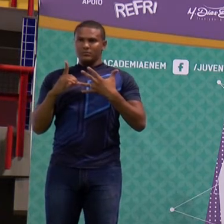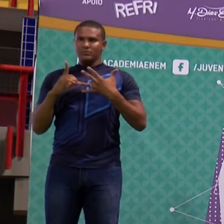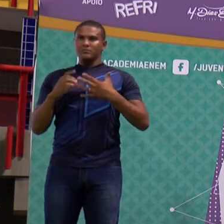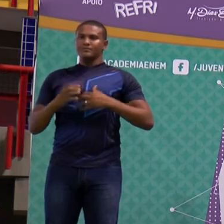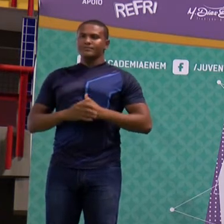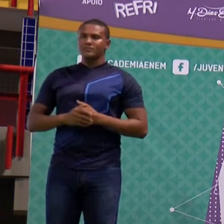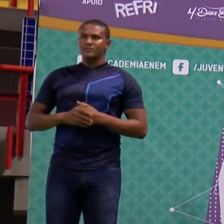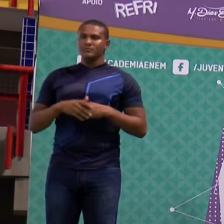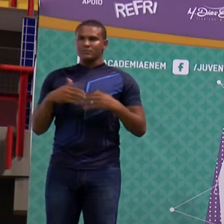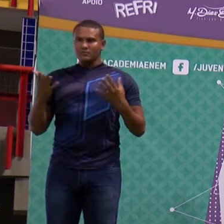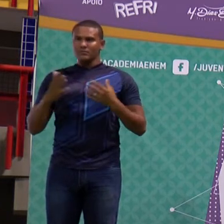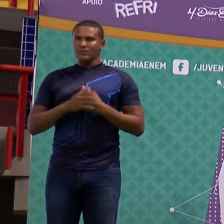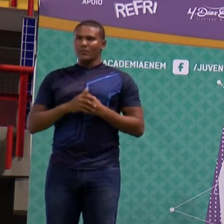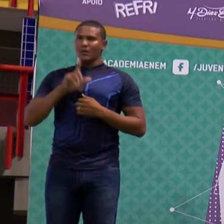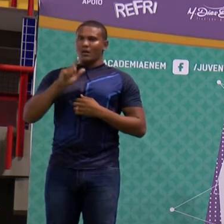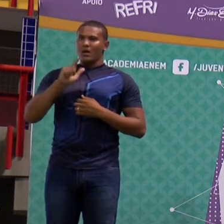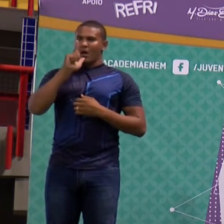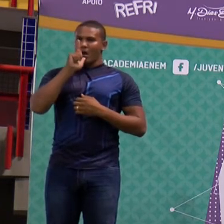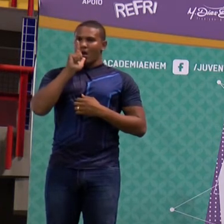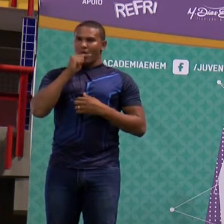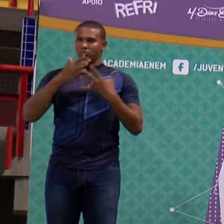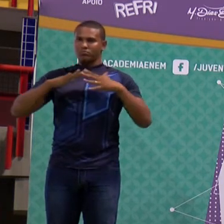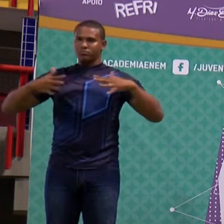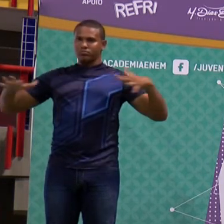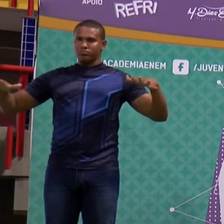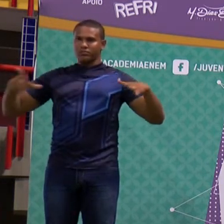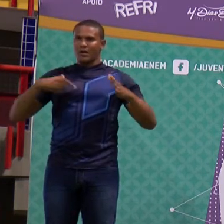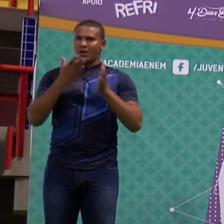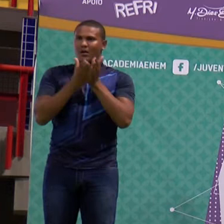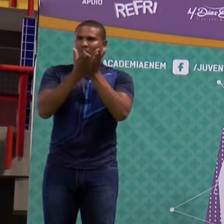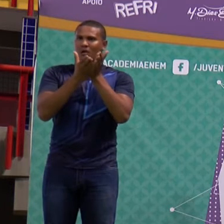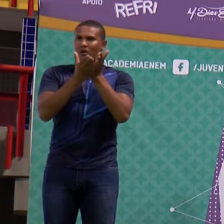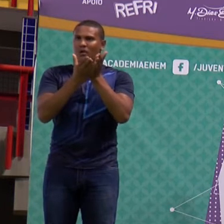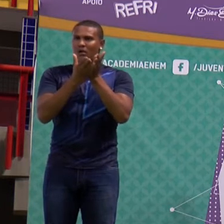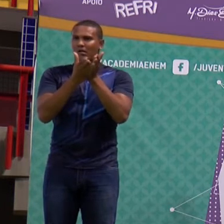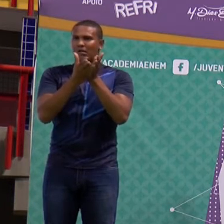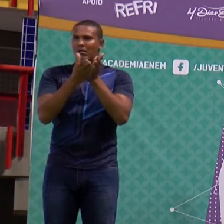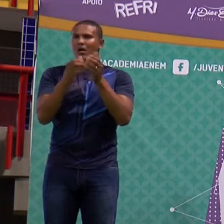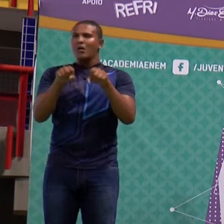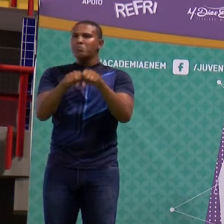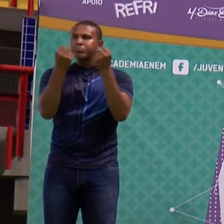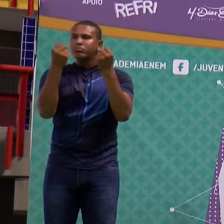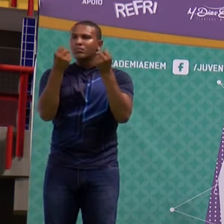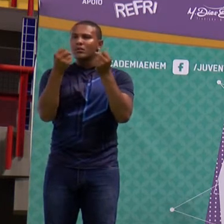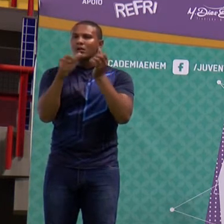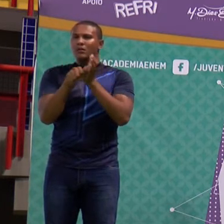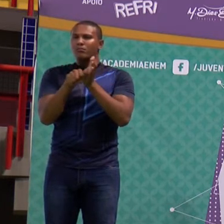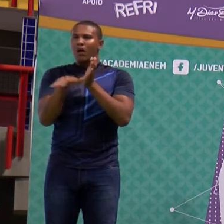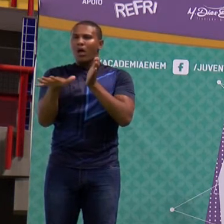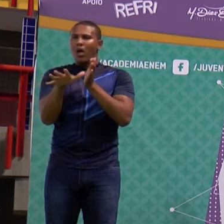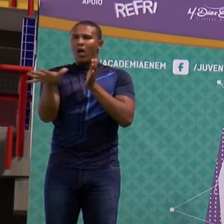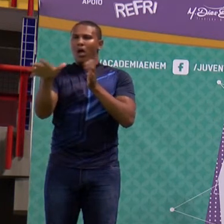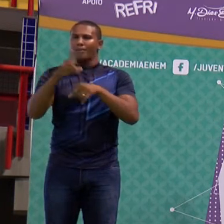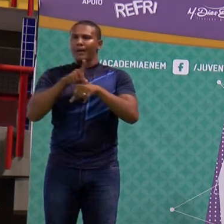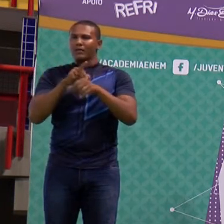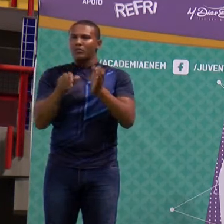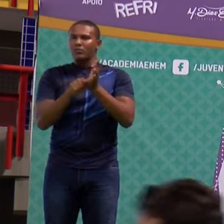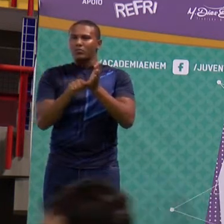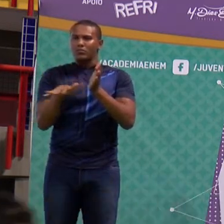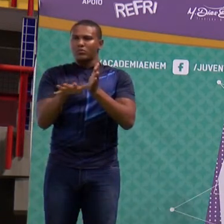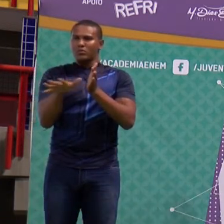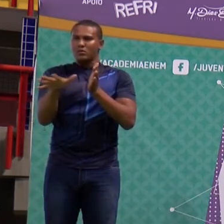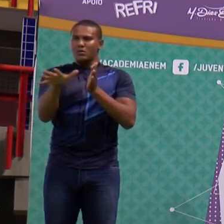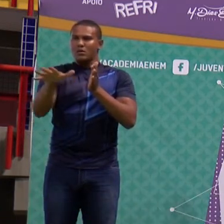poluição marinha por vazamento de óleo e o desflorestamento contribui para a redução da captação de gás carbônico